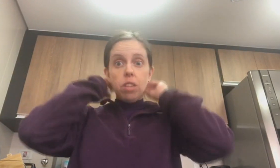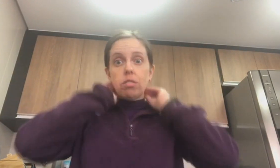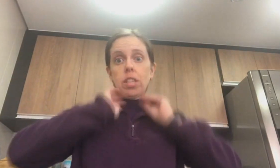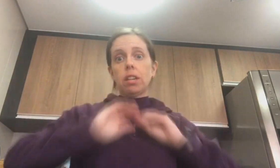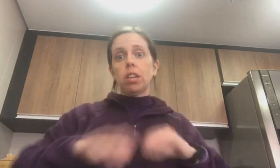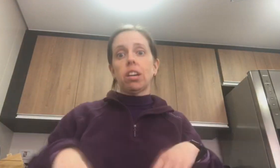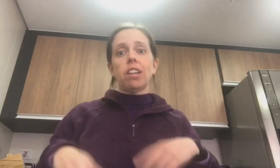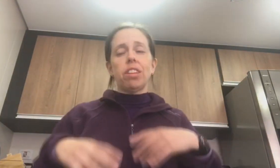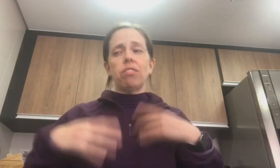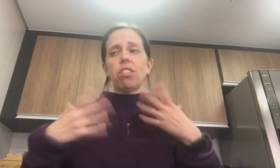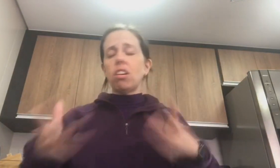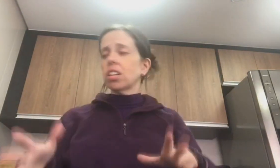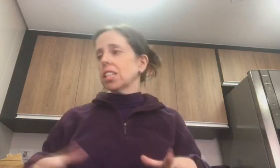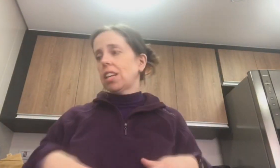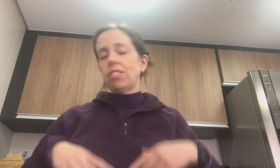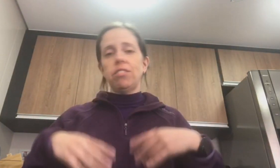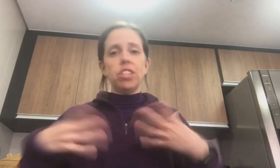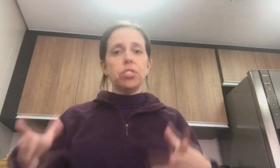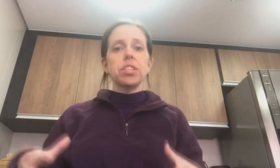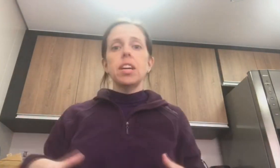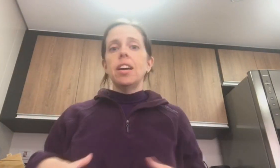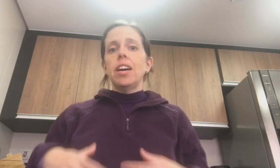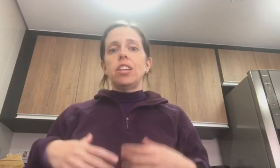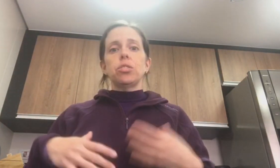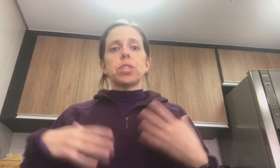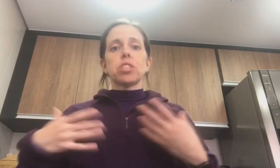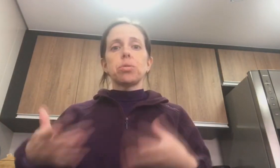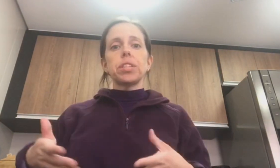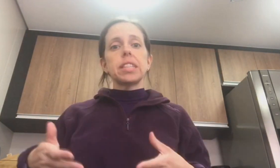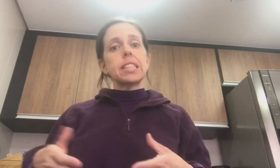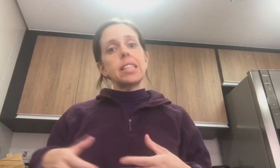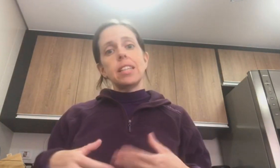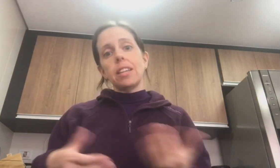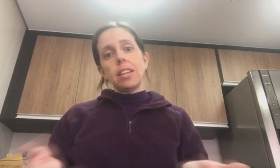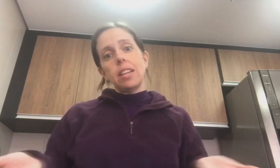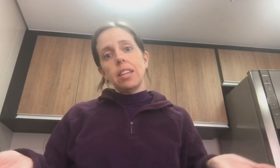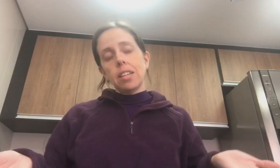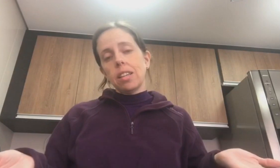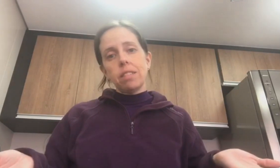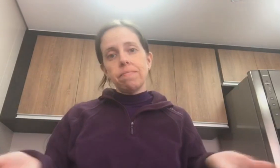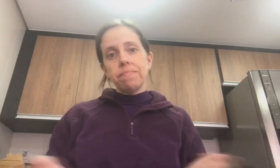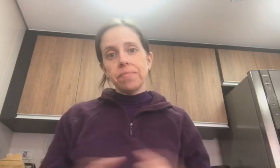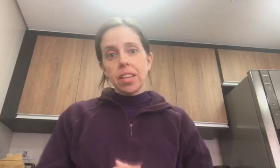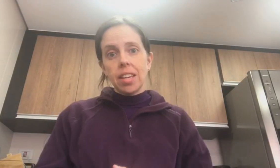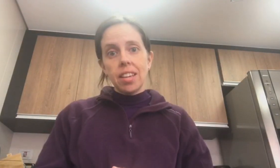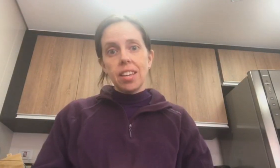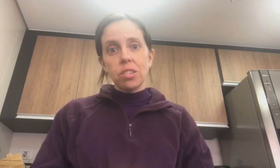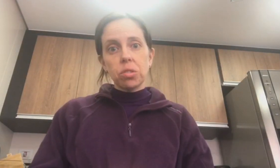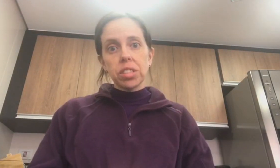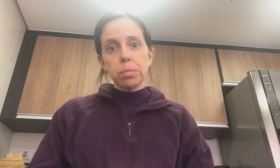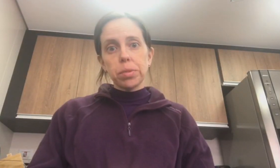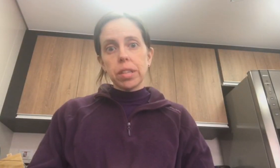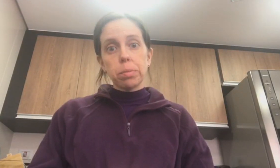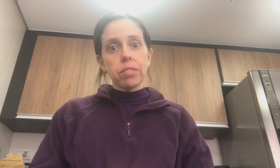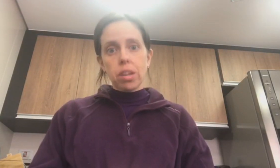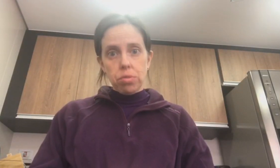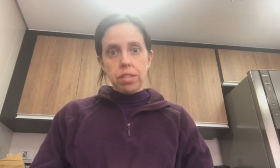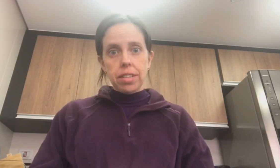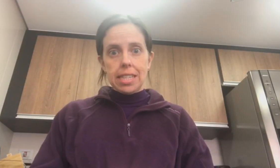Eu gravei vlogs, gravei vídeos de outras coisas e... E não consegui postar porque ficaram horríveis.